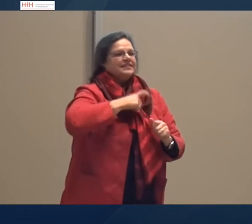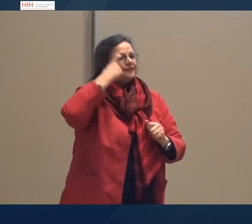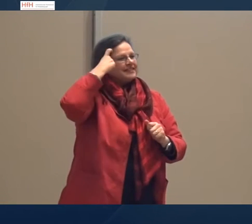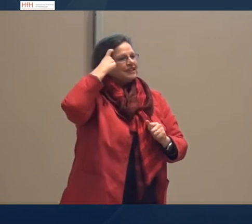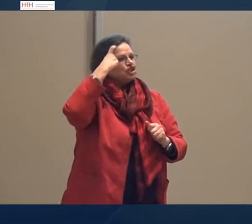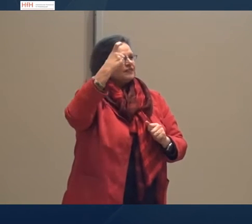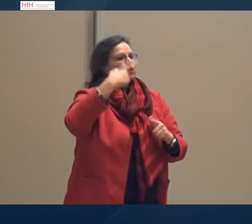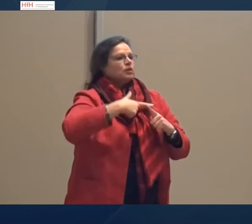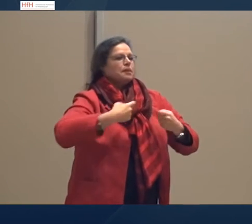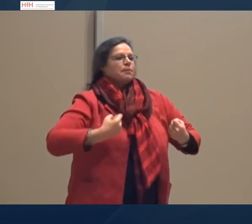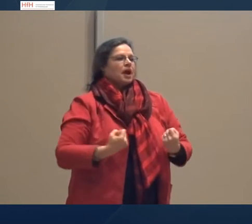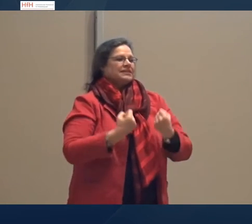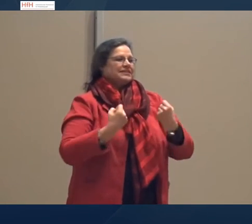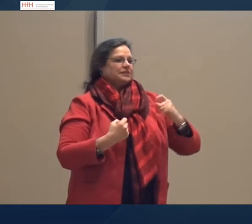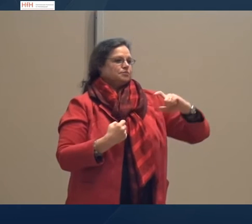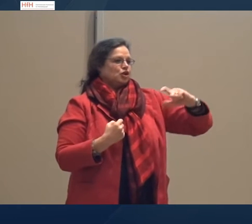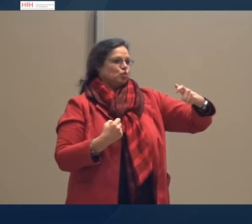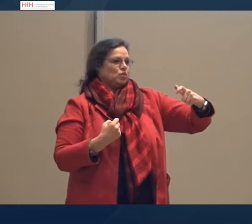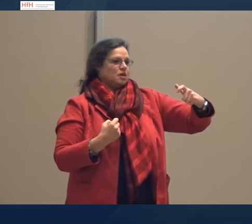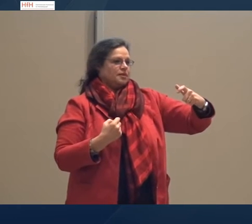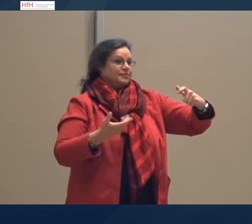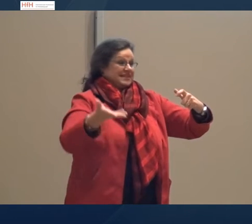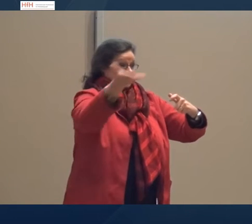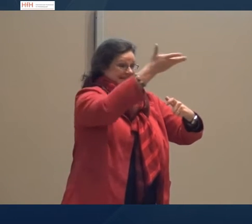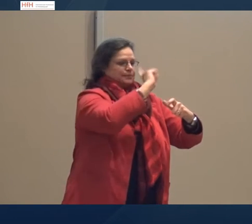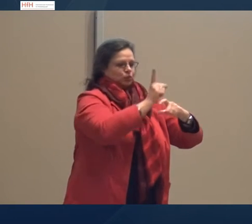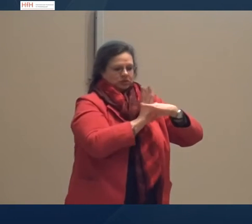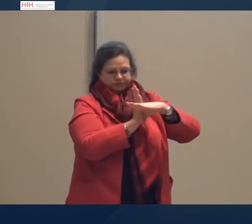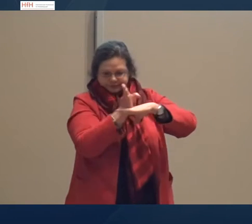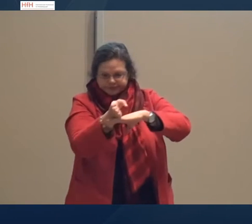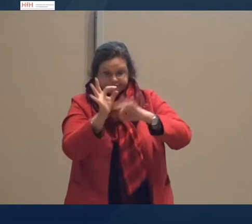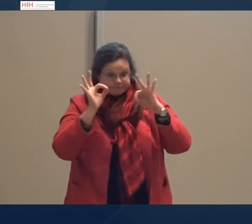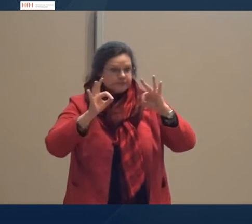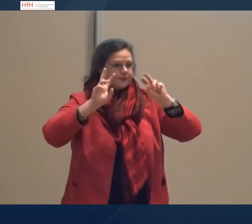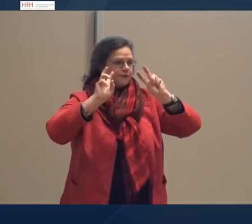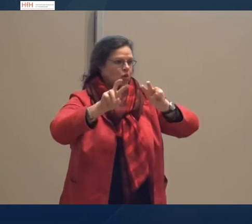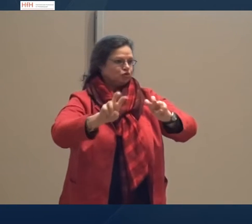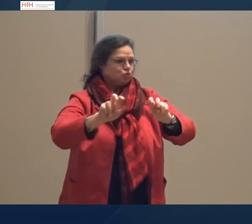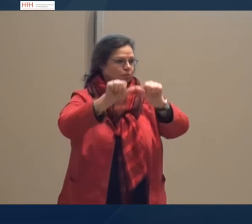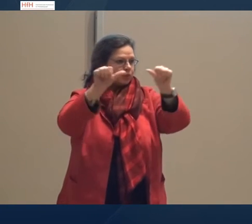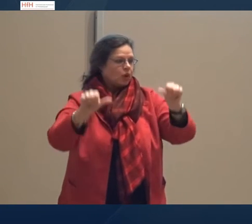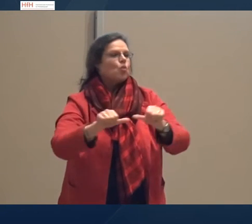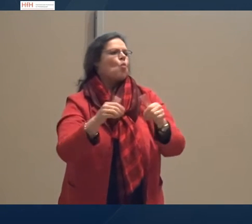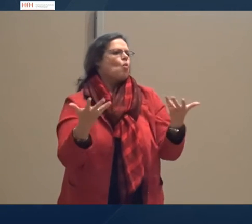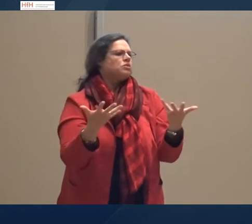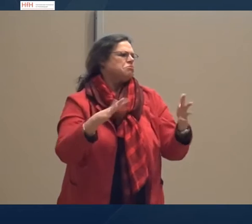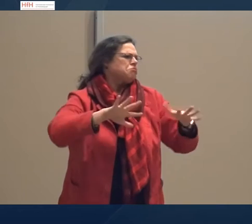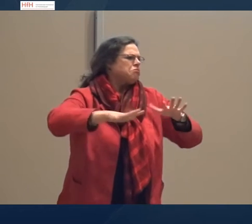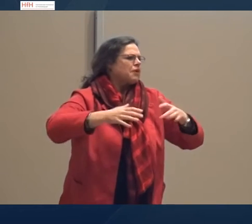ist ein Modul enthalten, da geht es um wissenschaftliches Arbeiten. Das bedeutet, Sie müssen intensiv in ein Forschungsprojekt